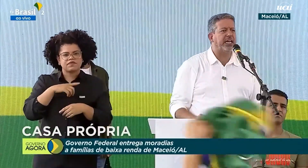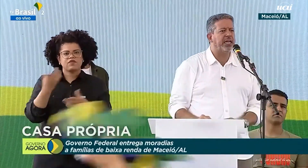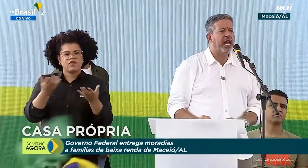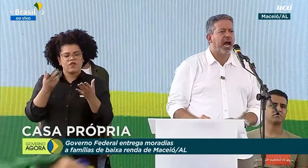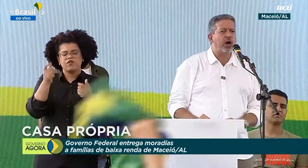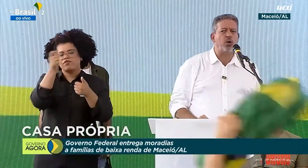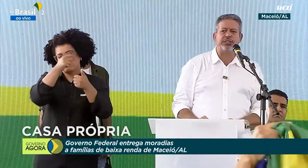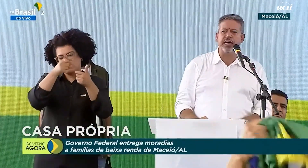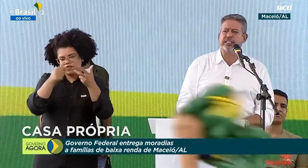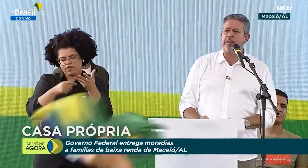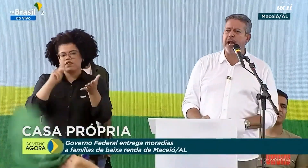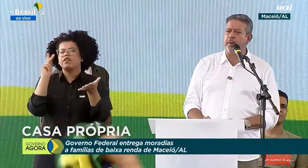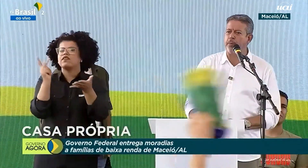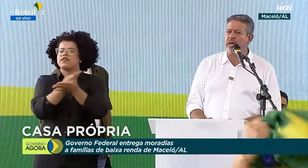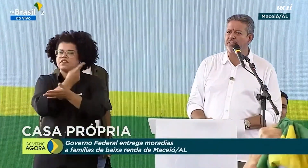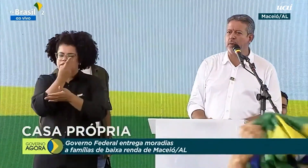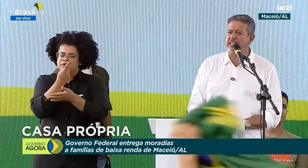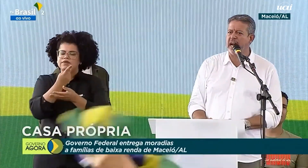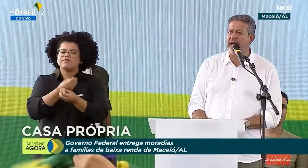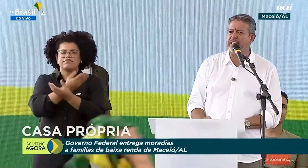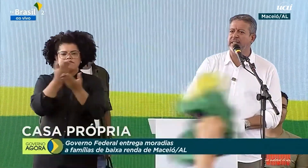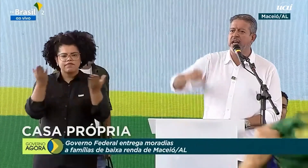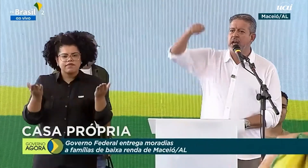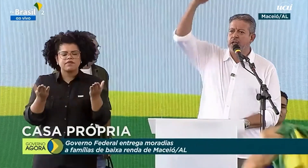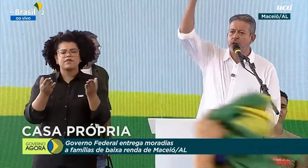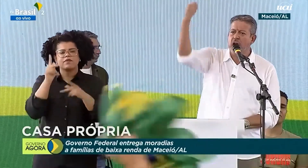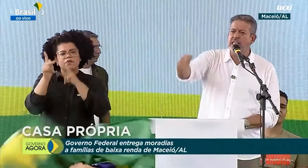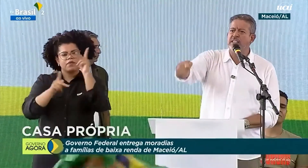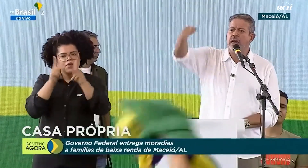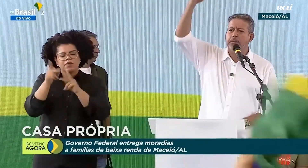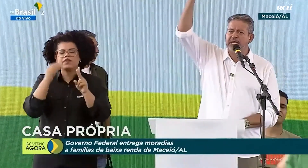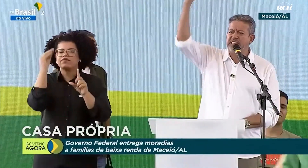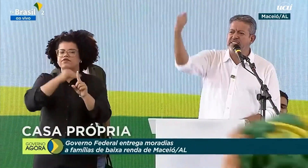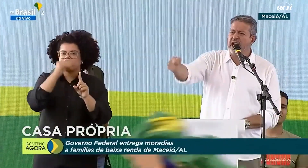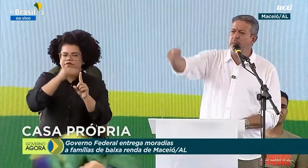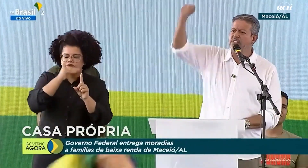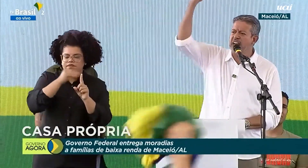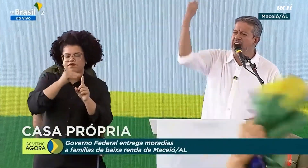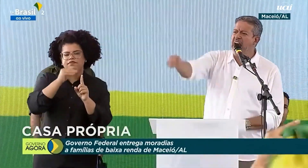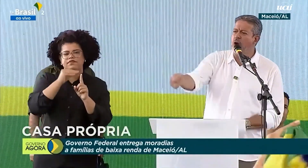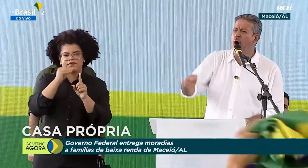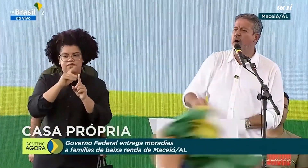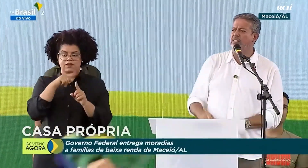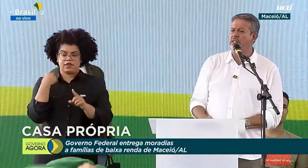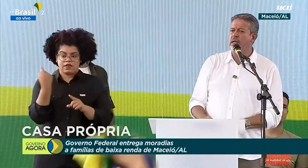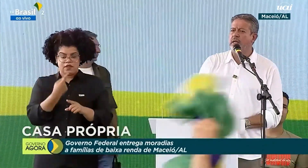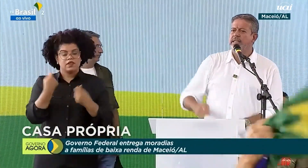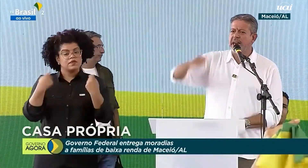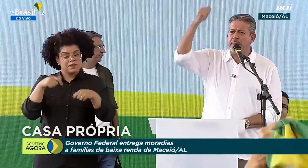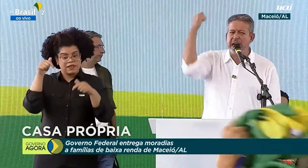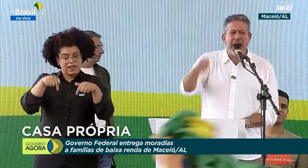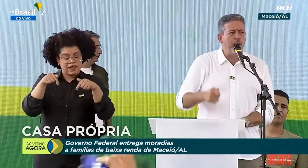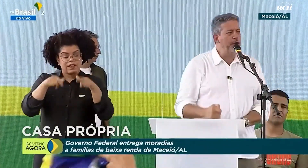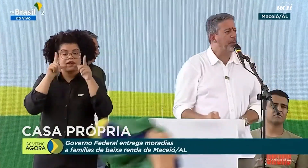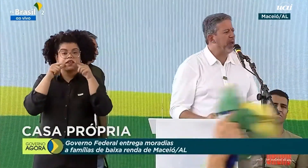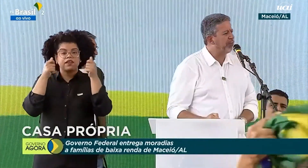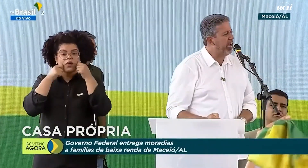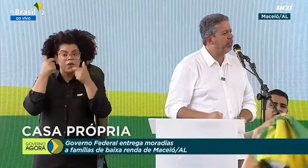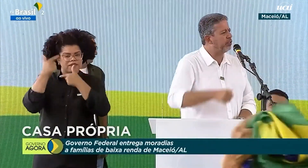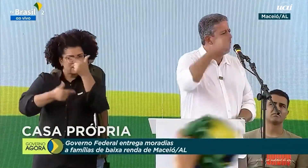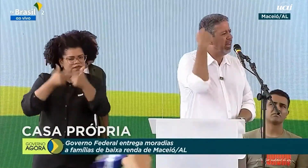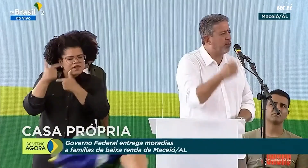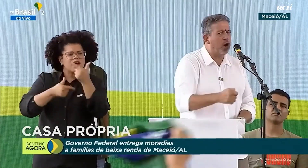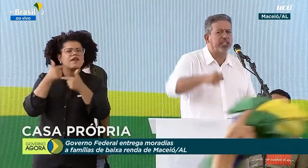falei aqui aconteça para a população mais carente. Nós precisamos em Alagoas trabalhar muito